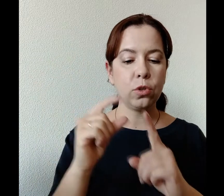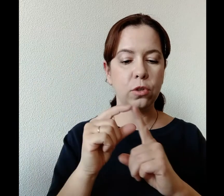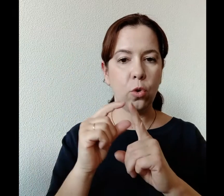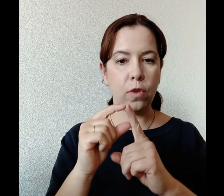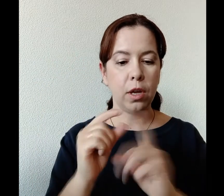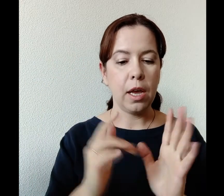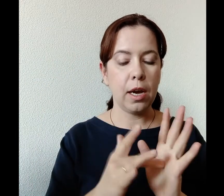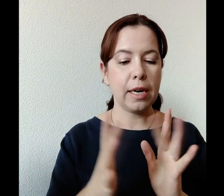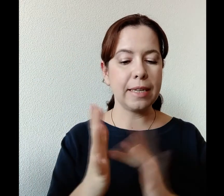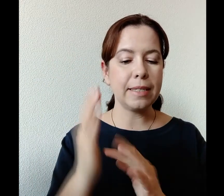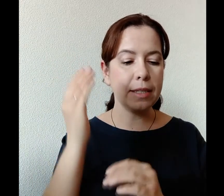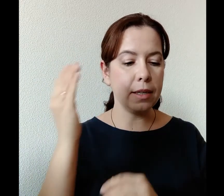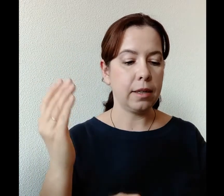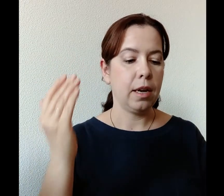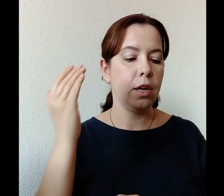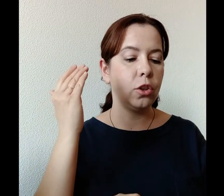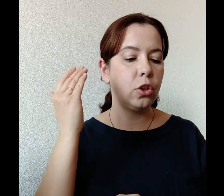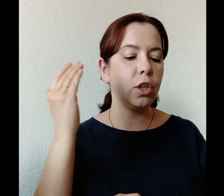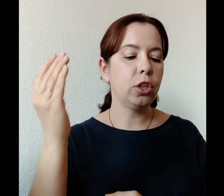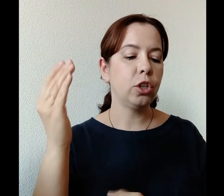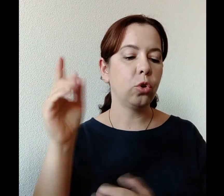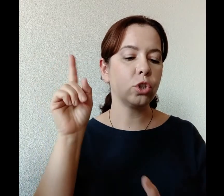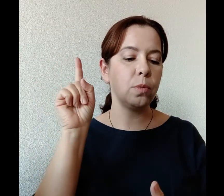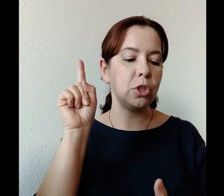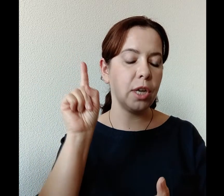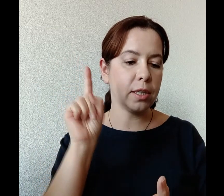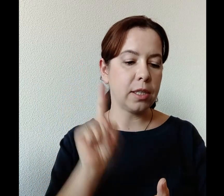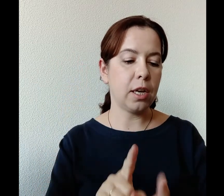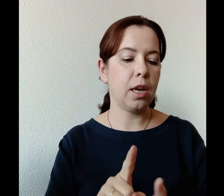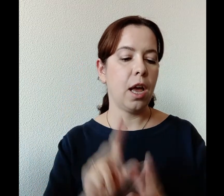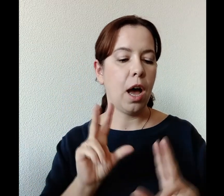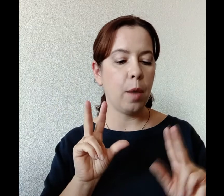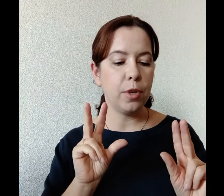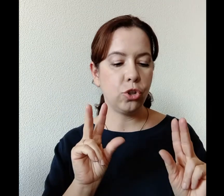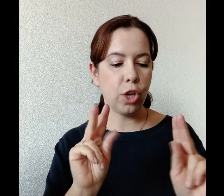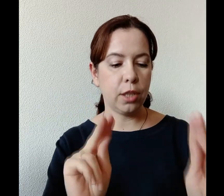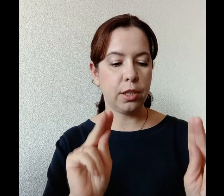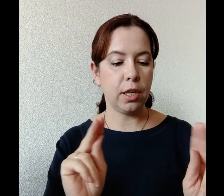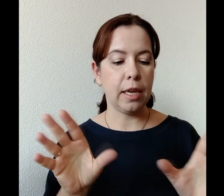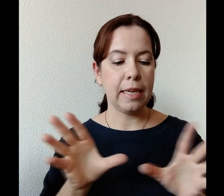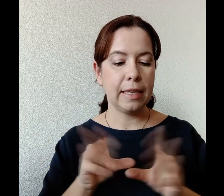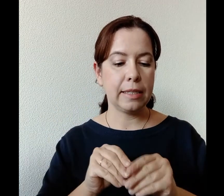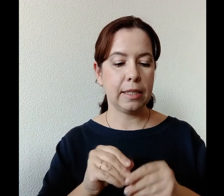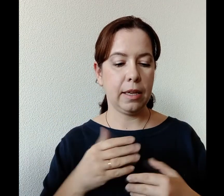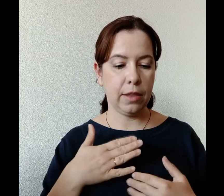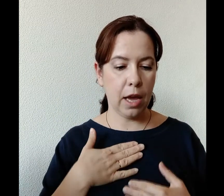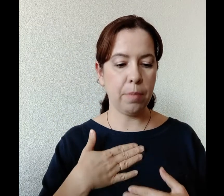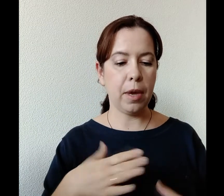Слово, Христе. Ты не ложно обещался. Обещался с нами